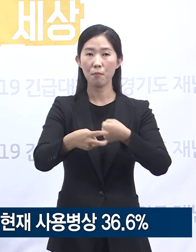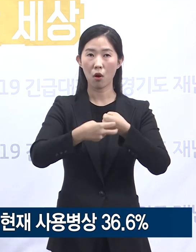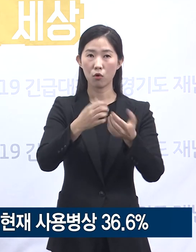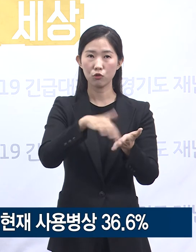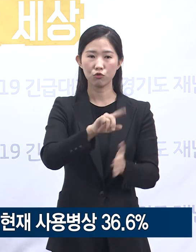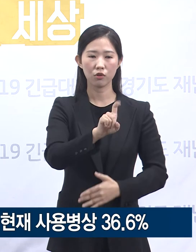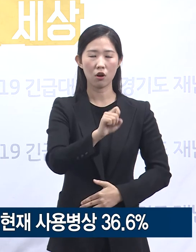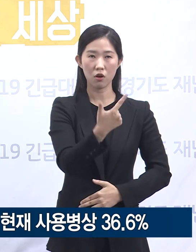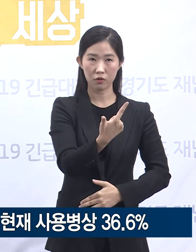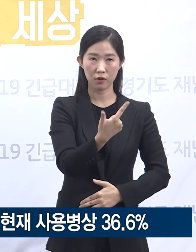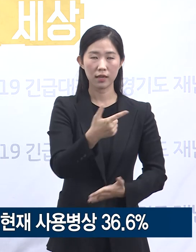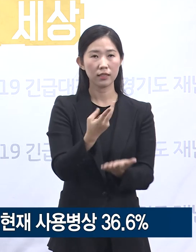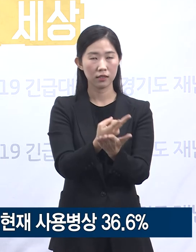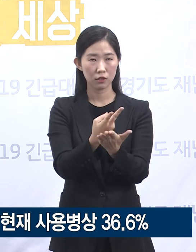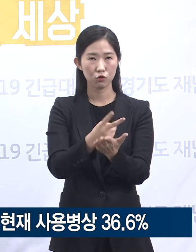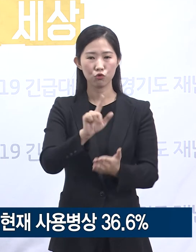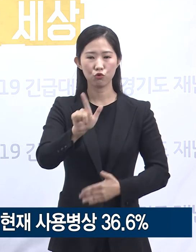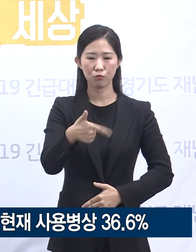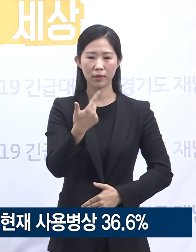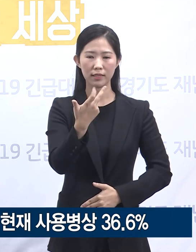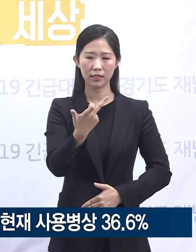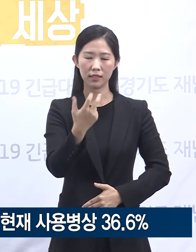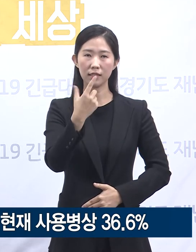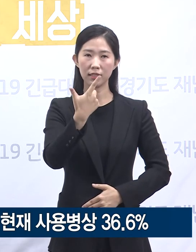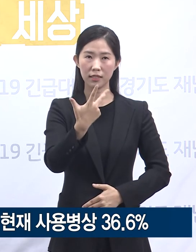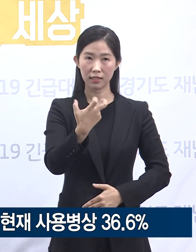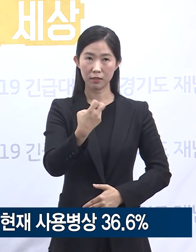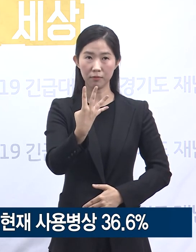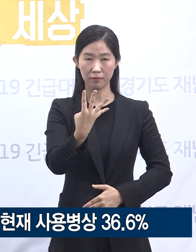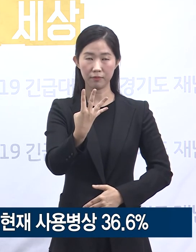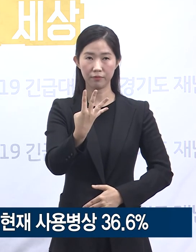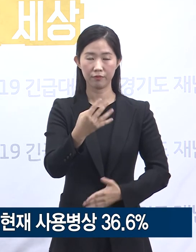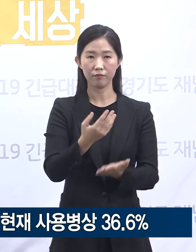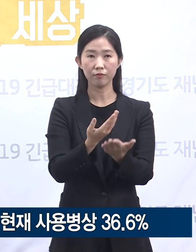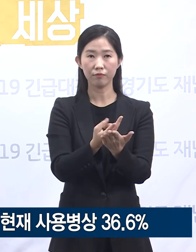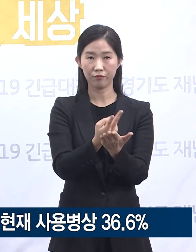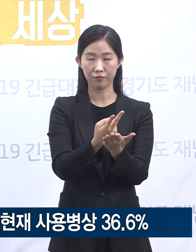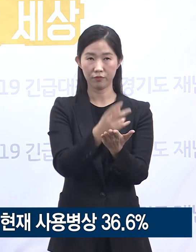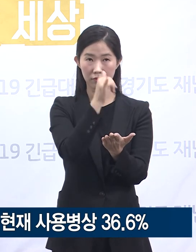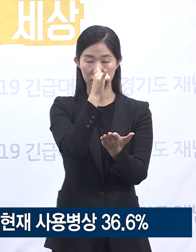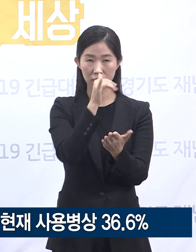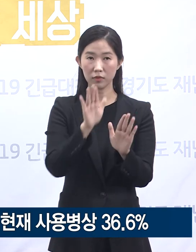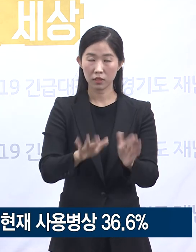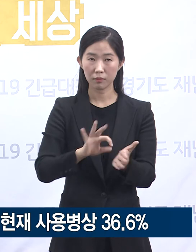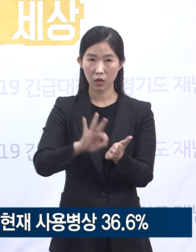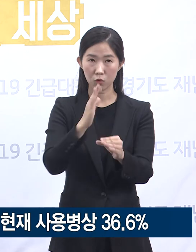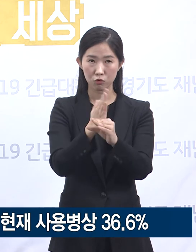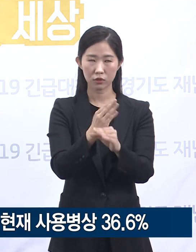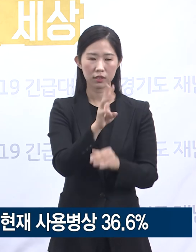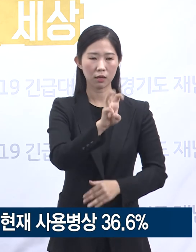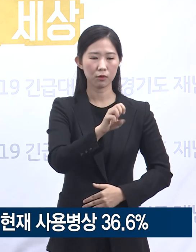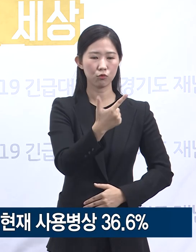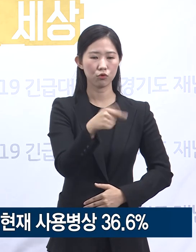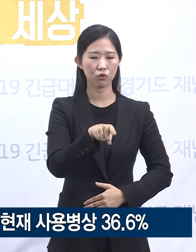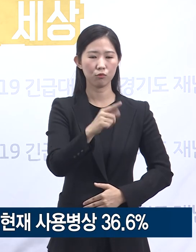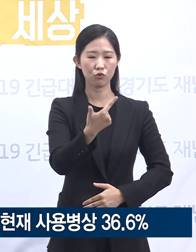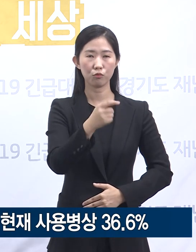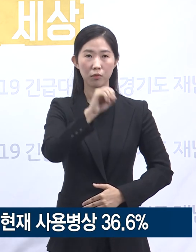674개의 확진자 치료 병상을 확보하고 있으며 현재 사용 중인 병상은 36.6%인